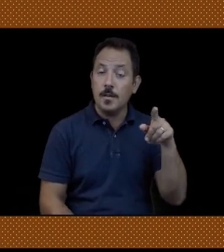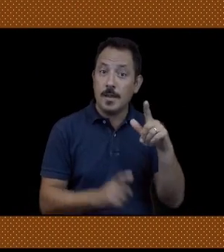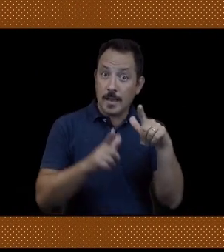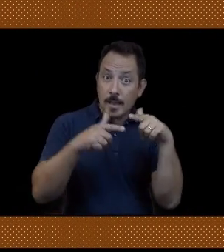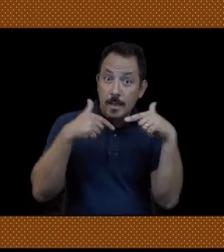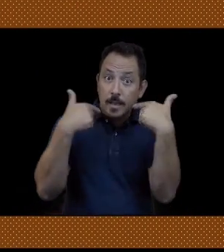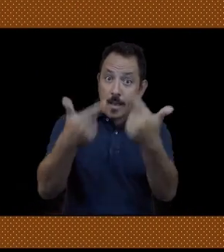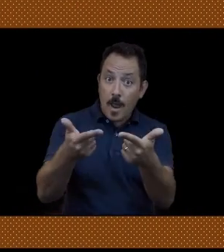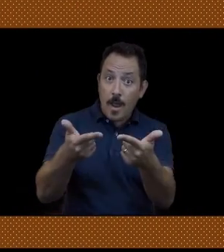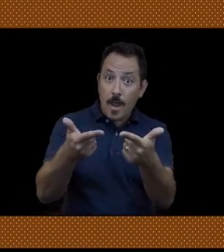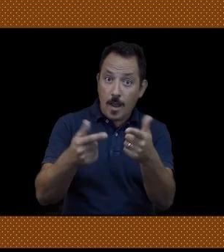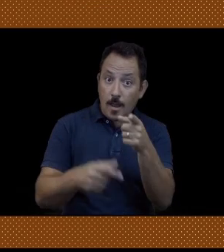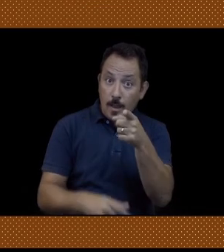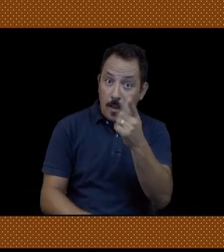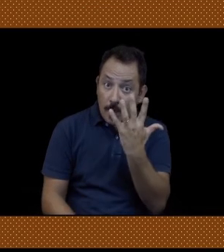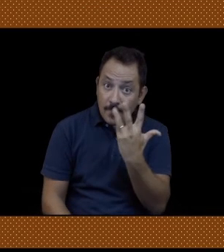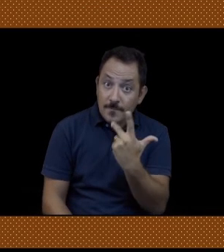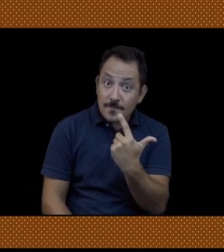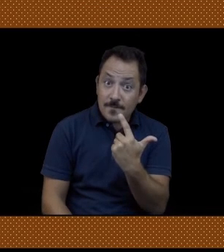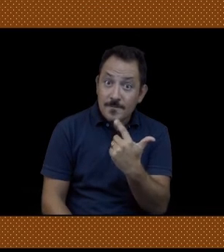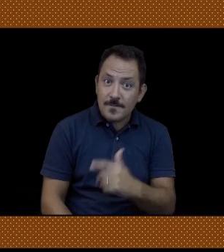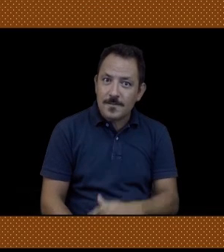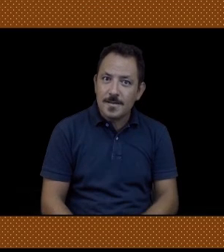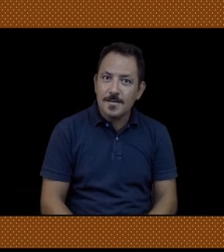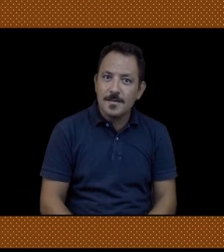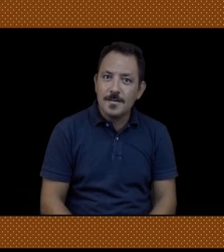Quello di Patrizio era il tuo preferito?